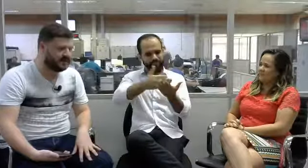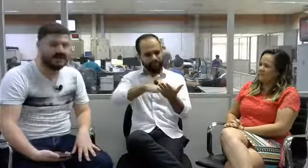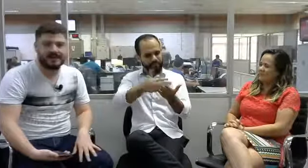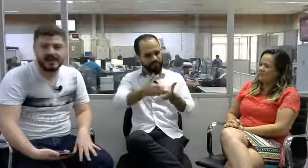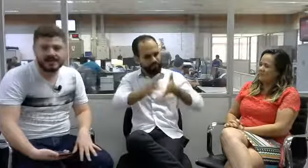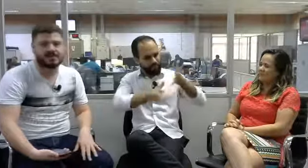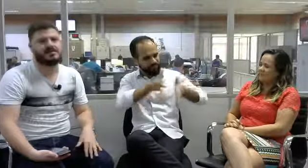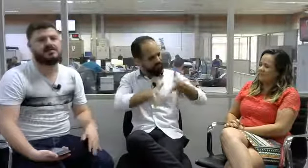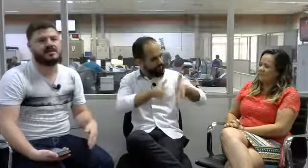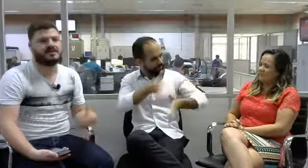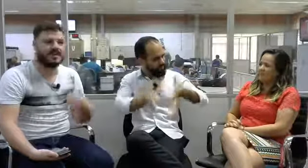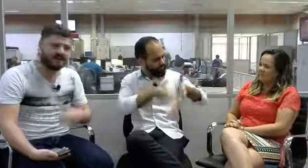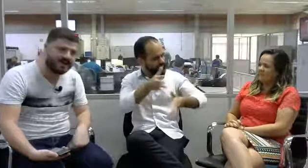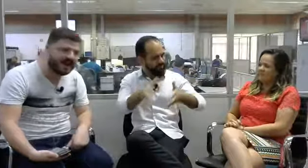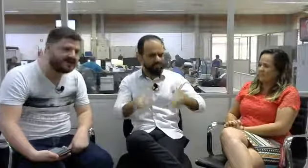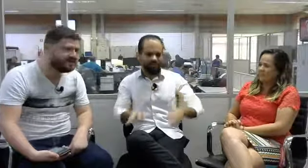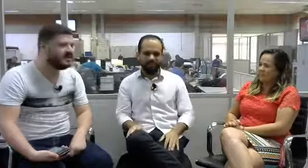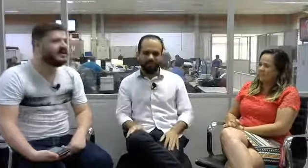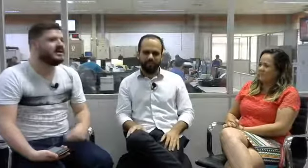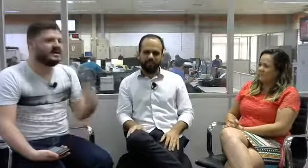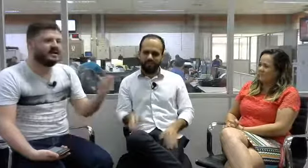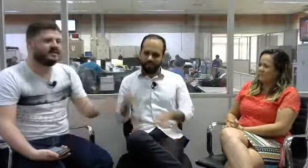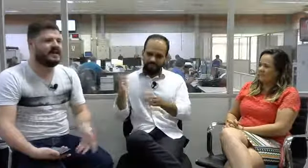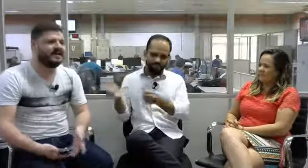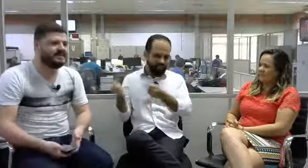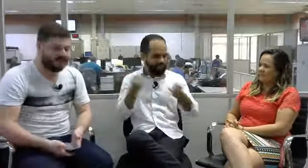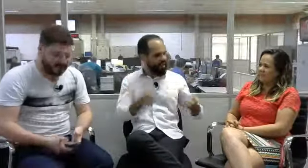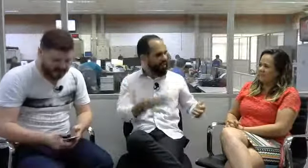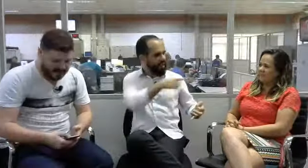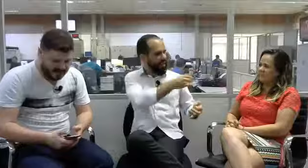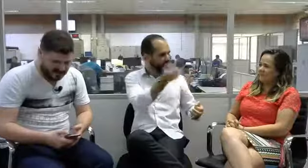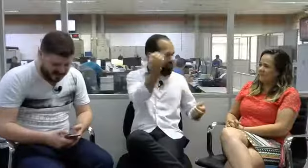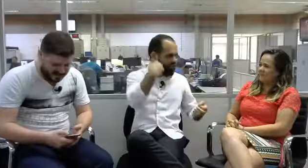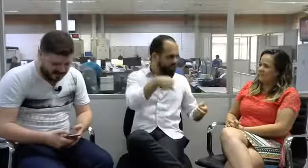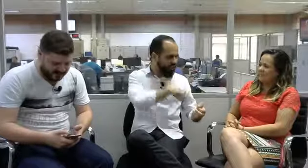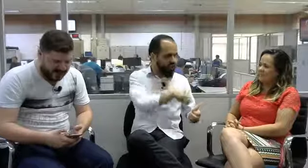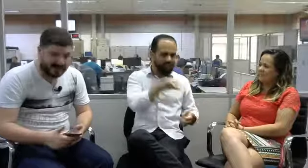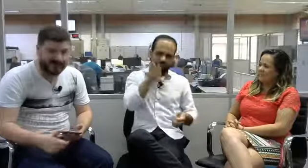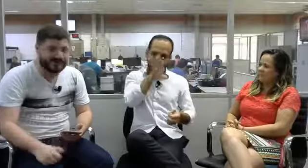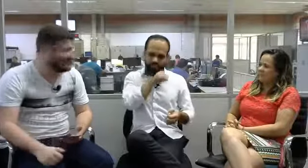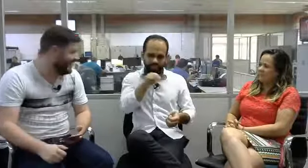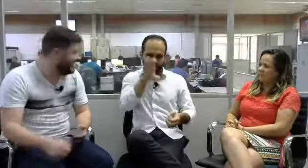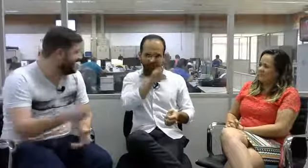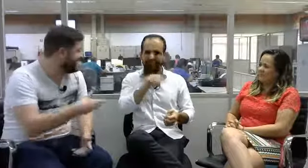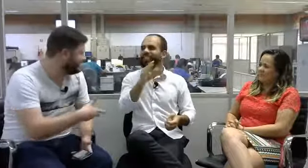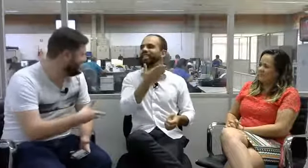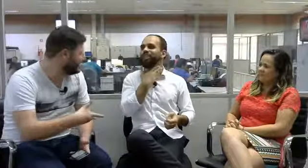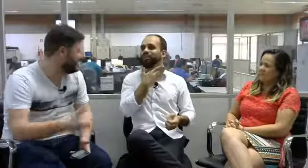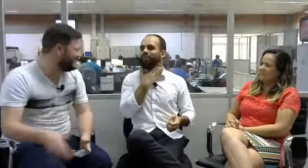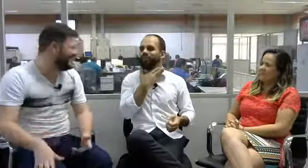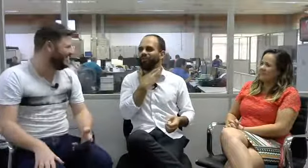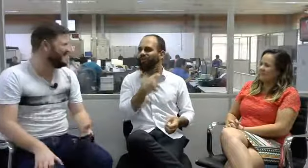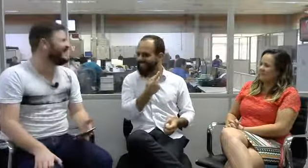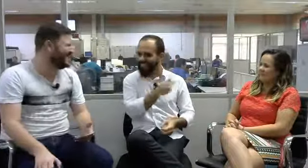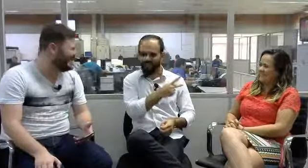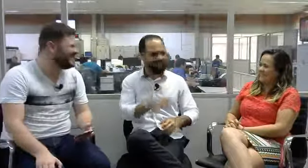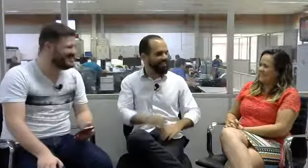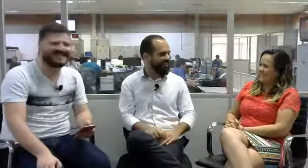Libras das minhas falas e da fala da Jaqueline. Ele é a voz dela, né? É assim que a gente fala, Ele